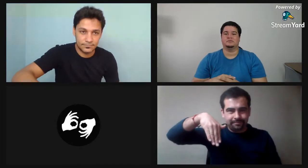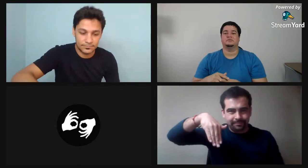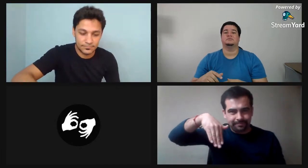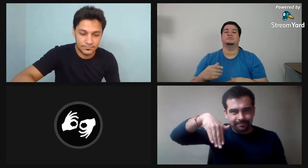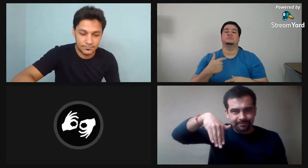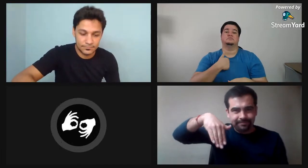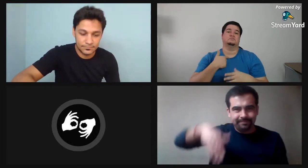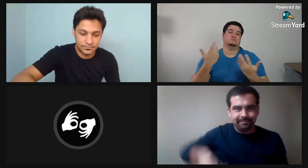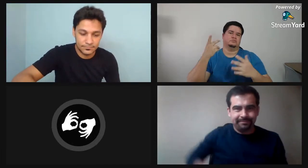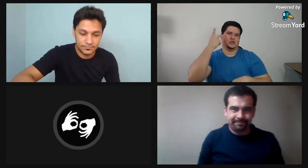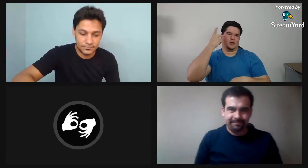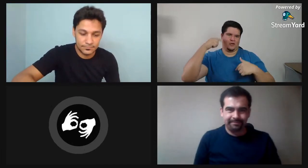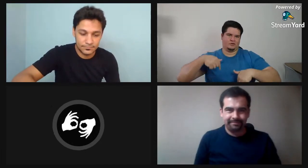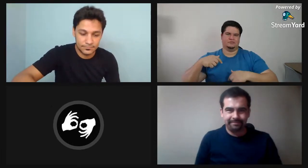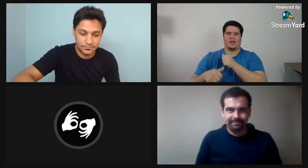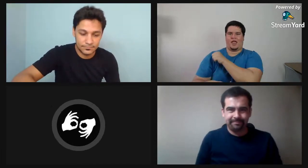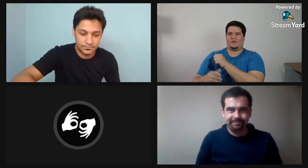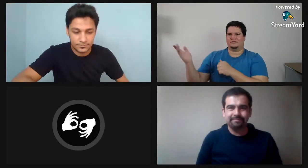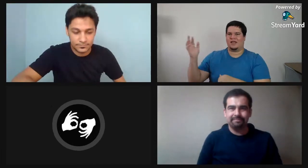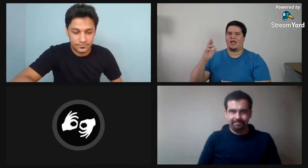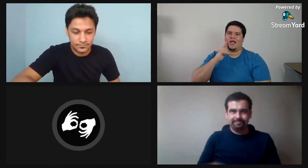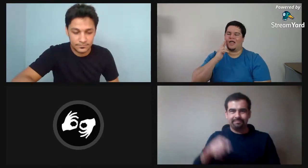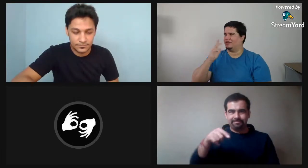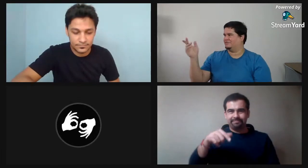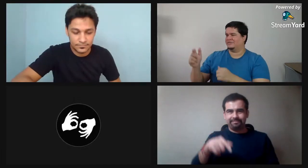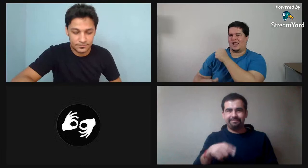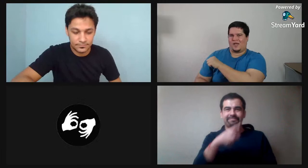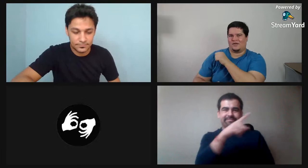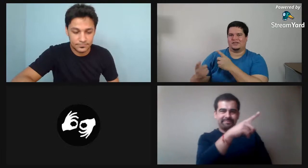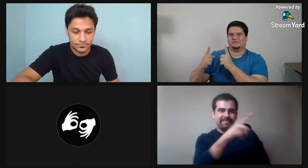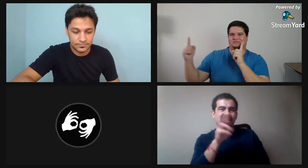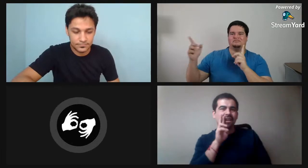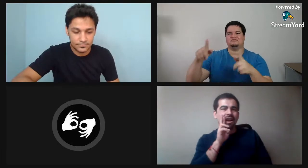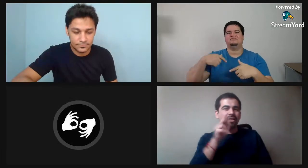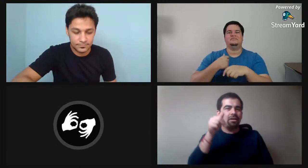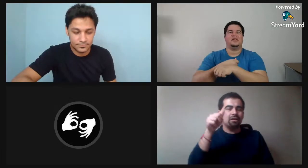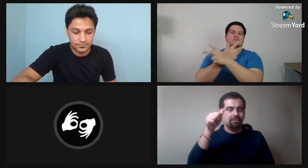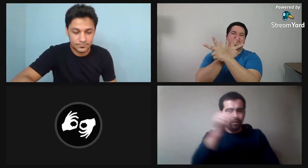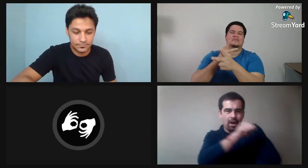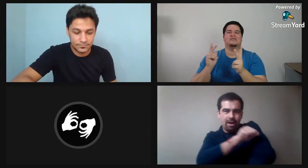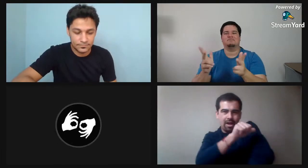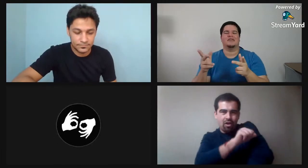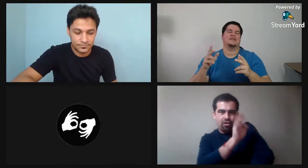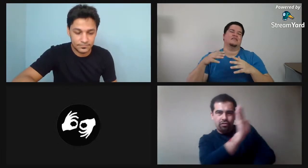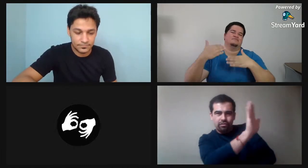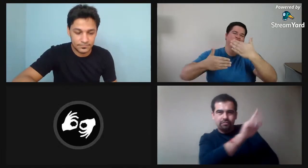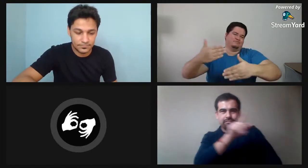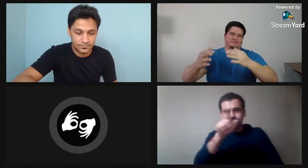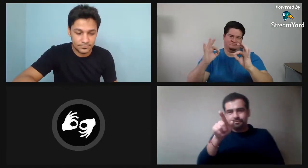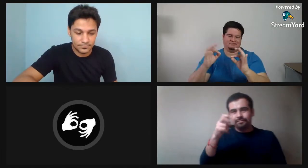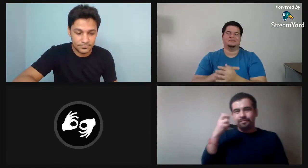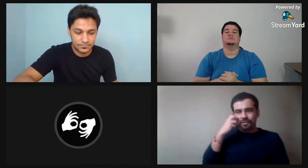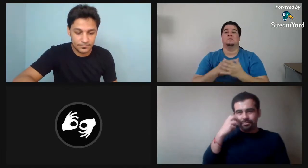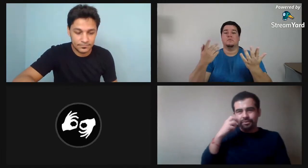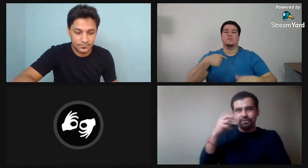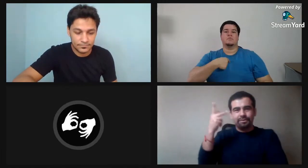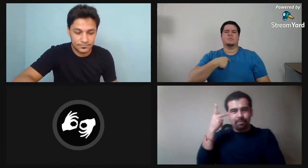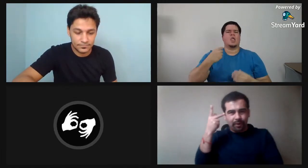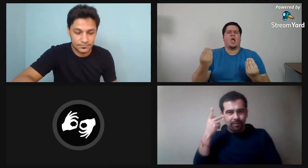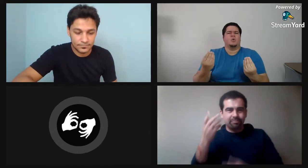El en Río de Janeiro, un poco más al lado, y yo en Sao Paulo. Ricardo vive en Río de Janeiro. A veces nosotros nos comunicamos a través de la llamada